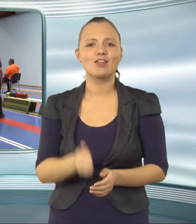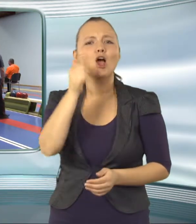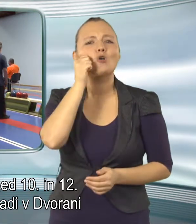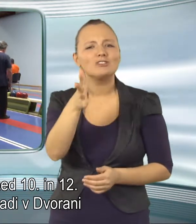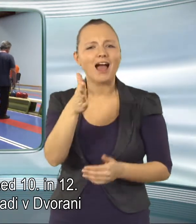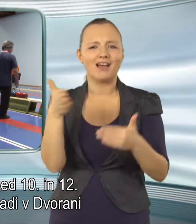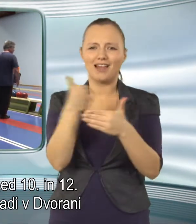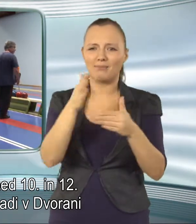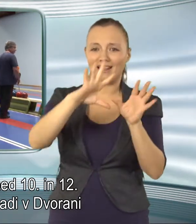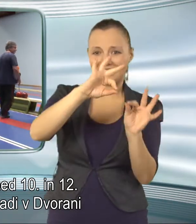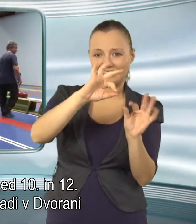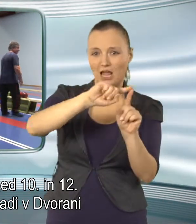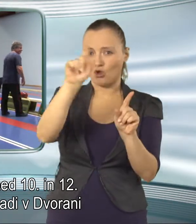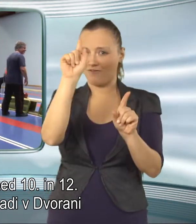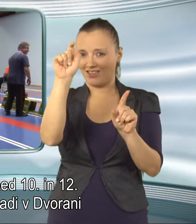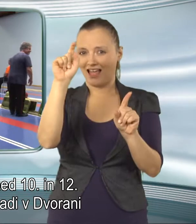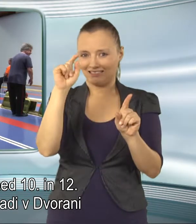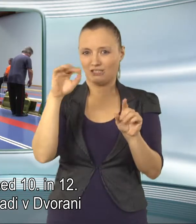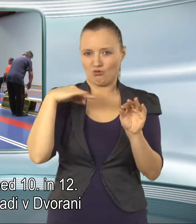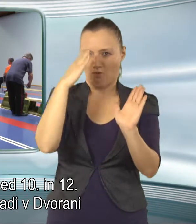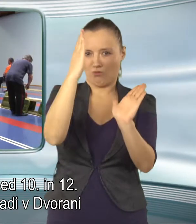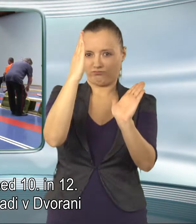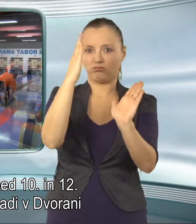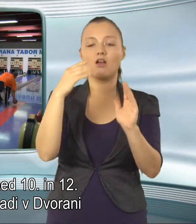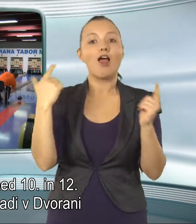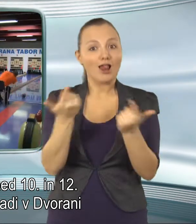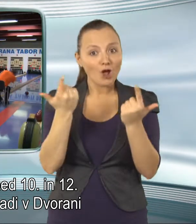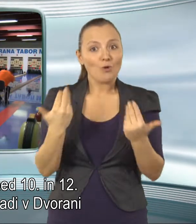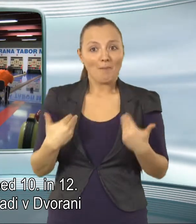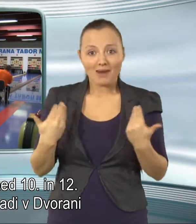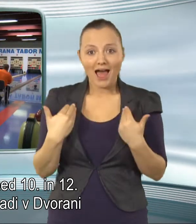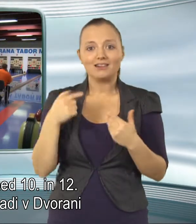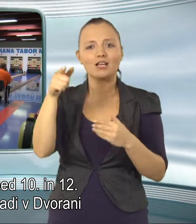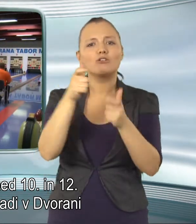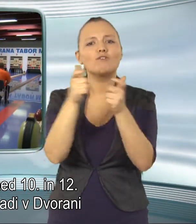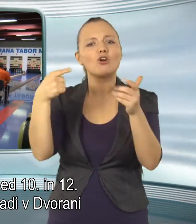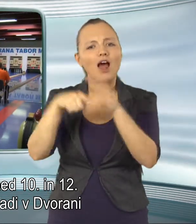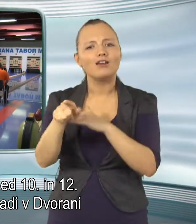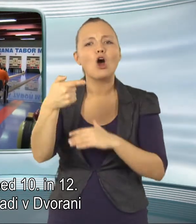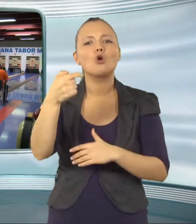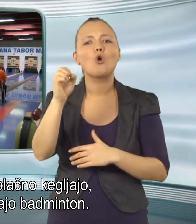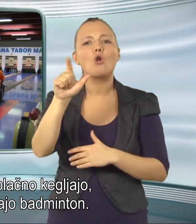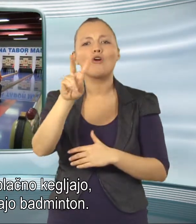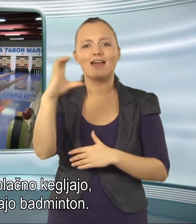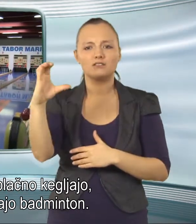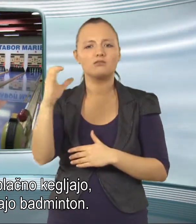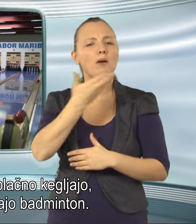Vsak dan med 10. in 12. uro lahko mladi v dvorani golovec brezplačno kegljajo, plavajo ali